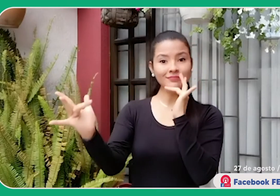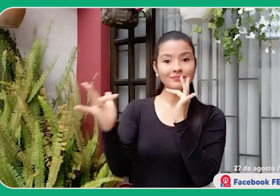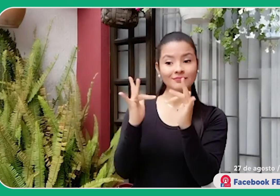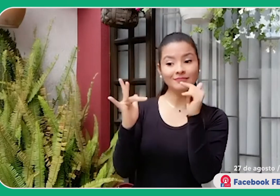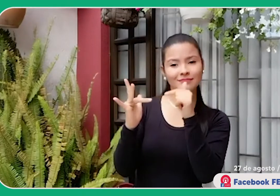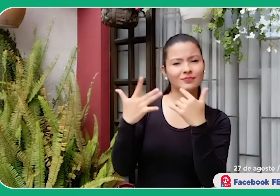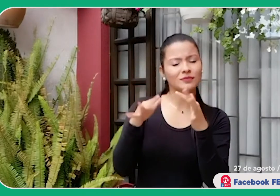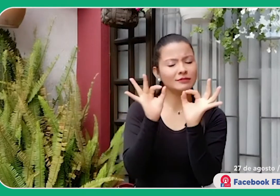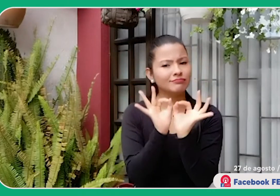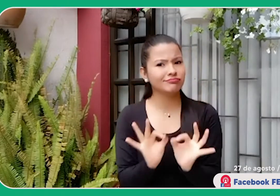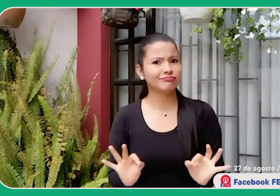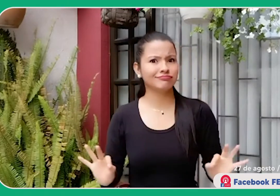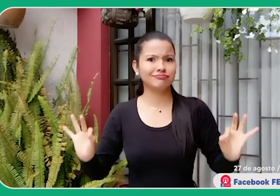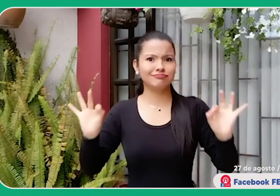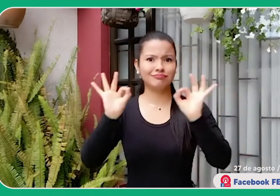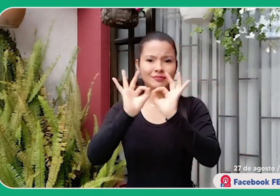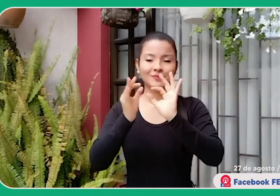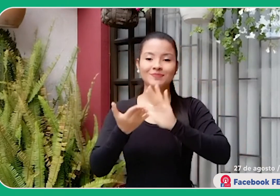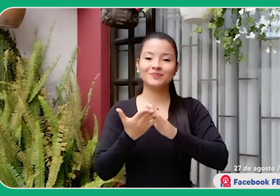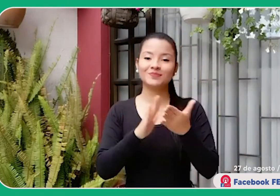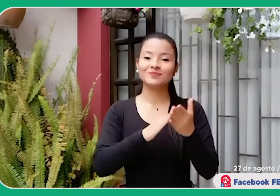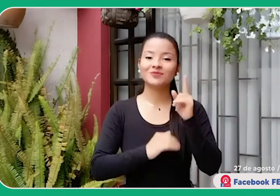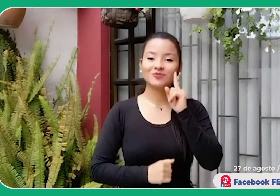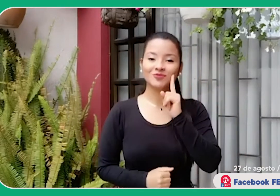importancia para la comunidad sorda. ¡Gracias!